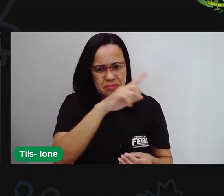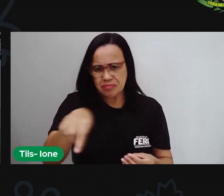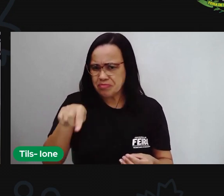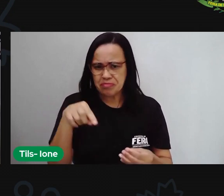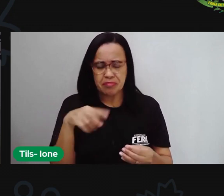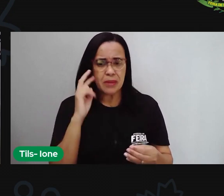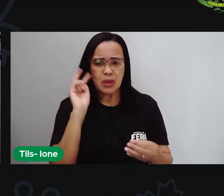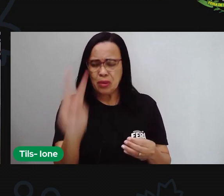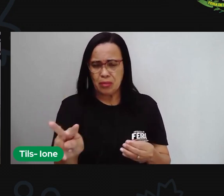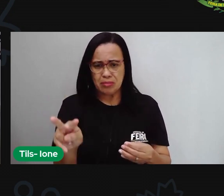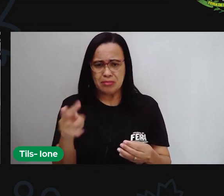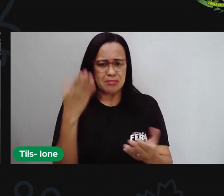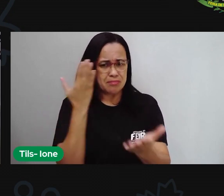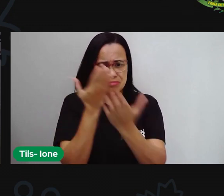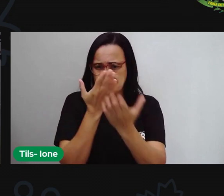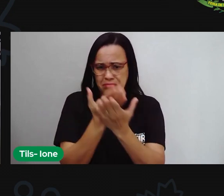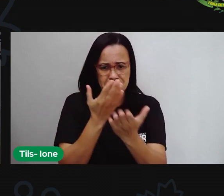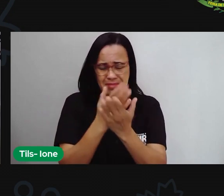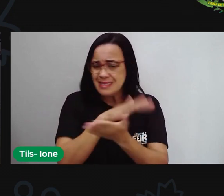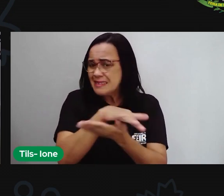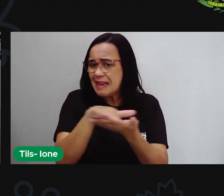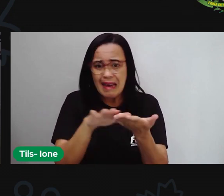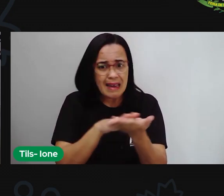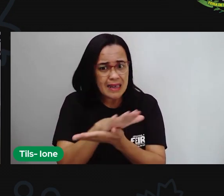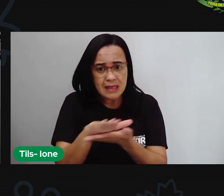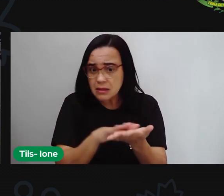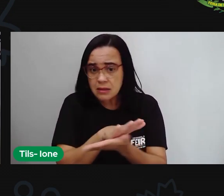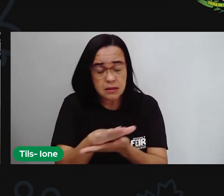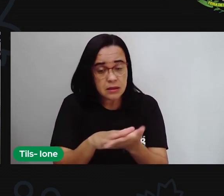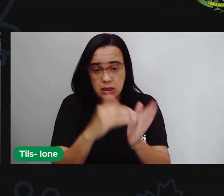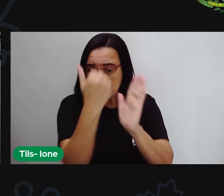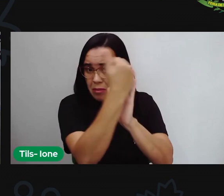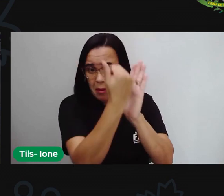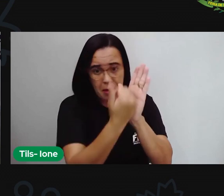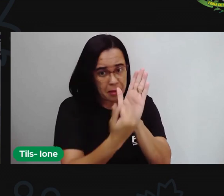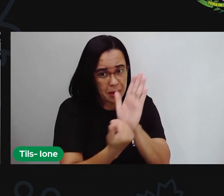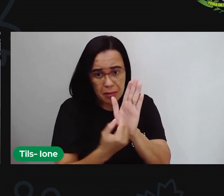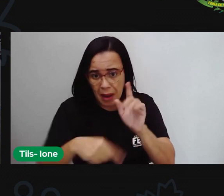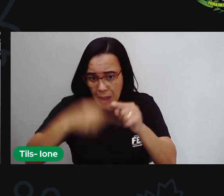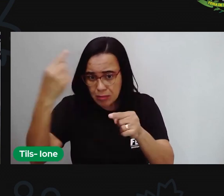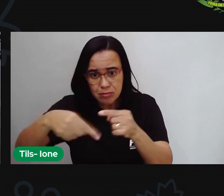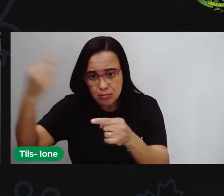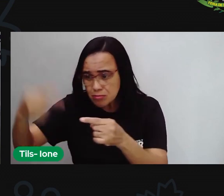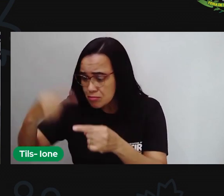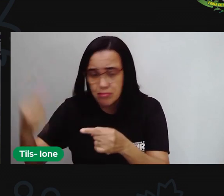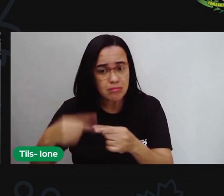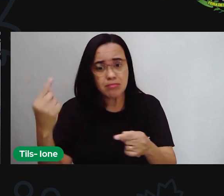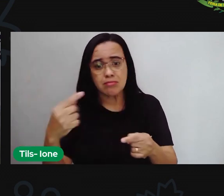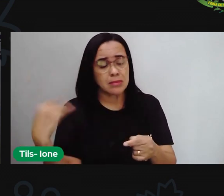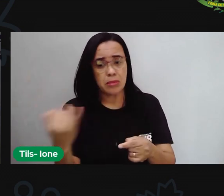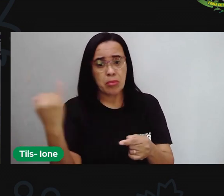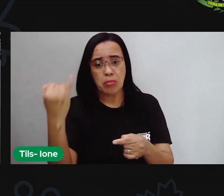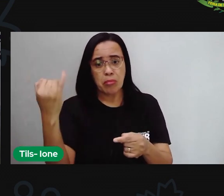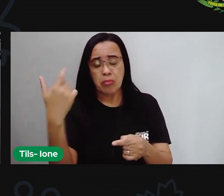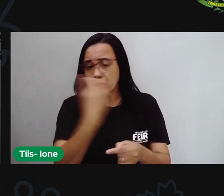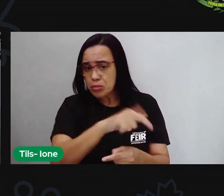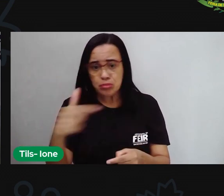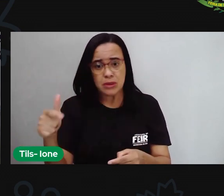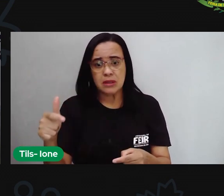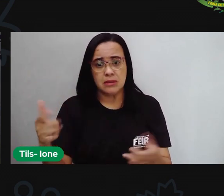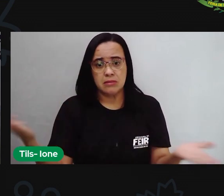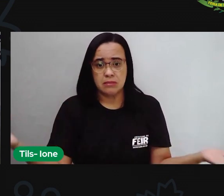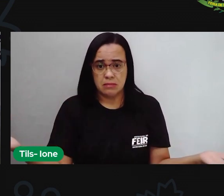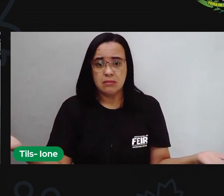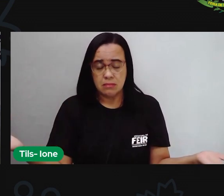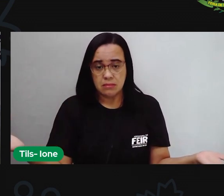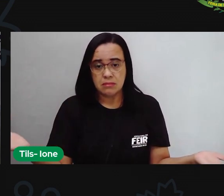observar porque não diz respeito né aos assuntos que realmente são interessantes importantes para a vida de vocês